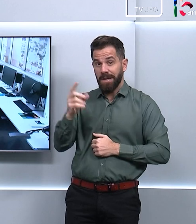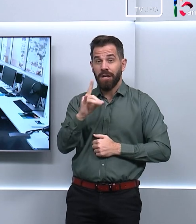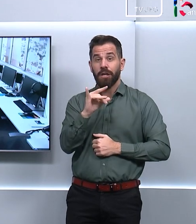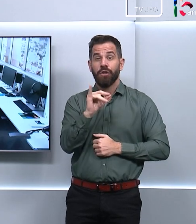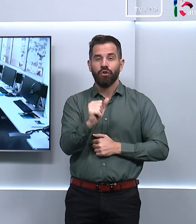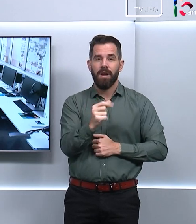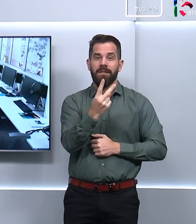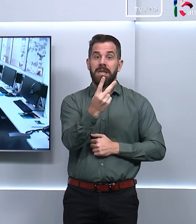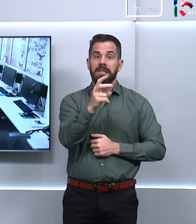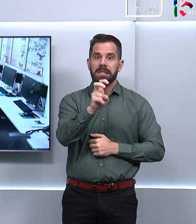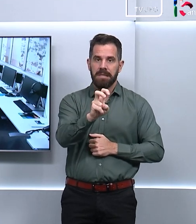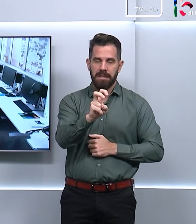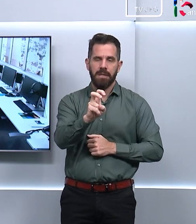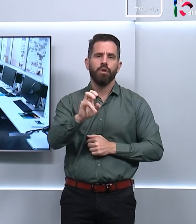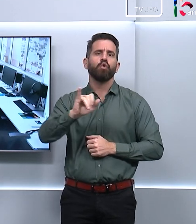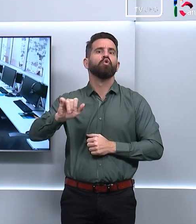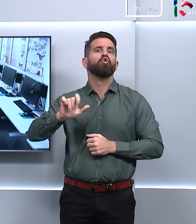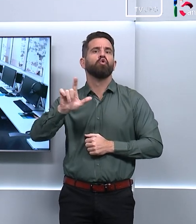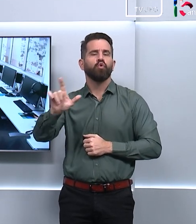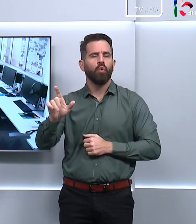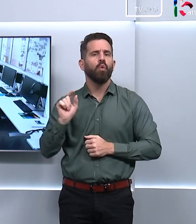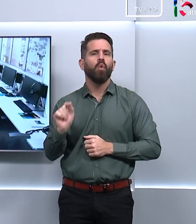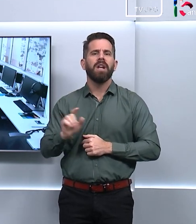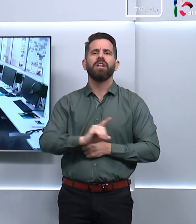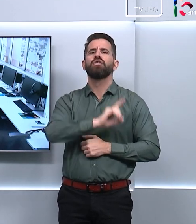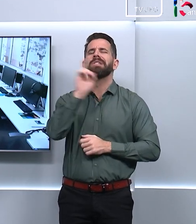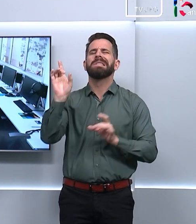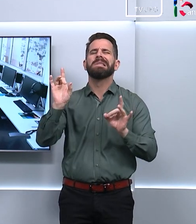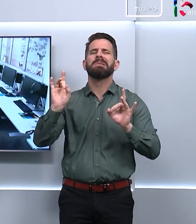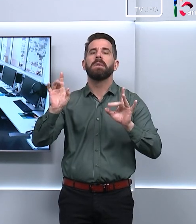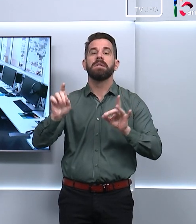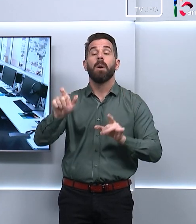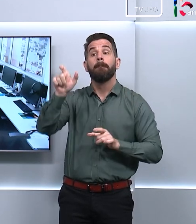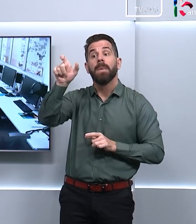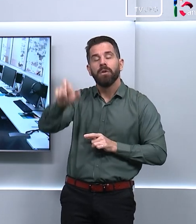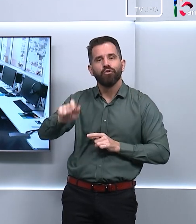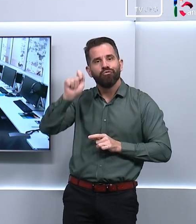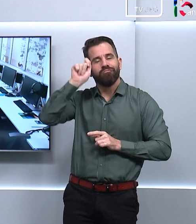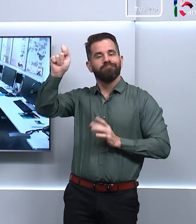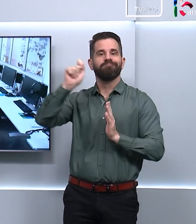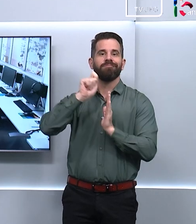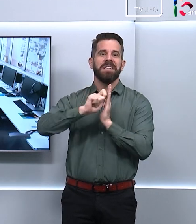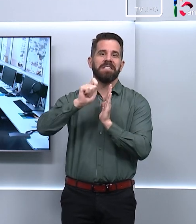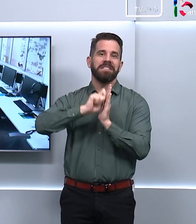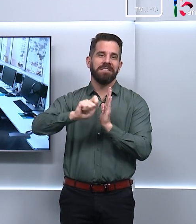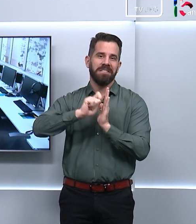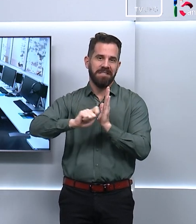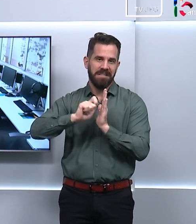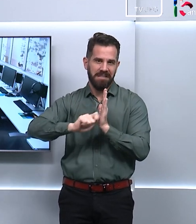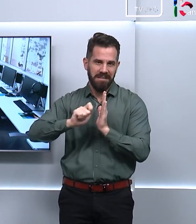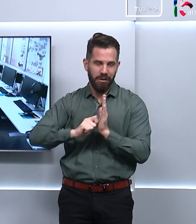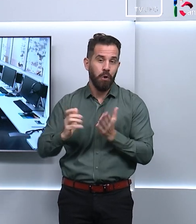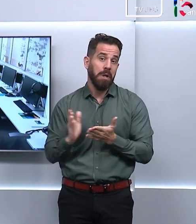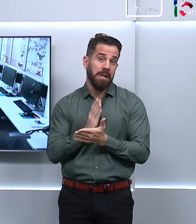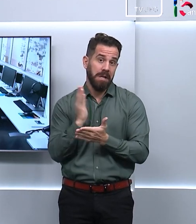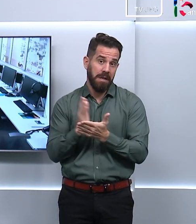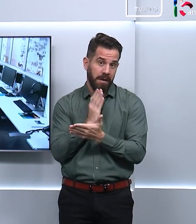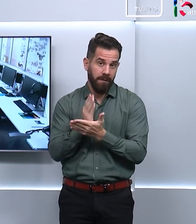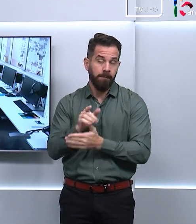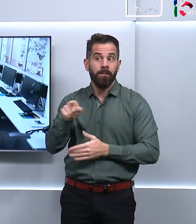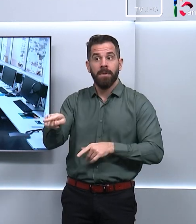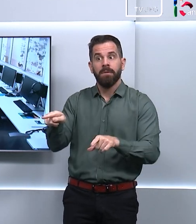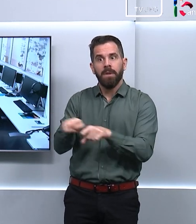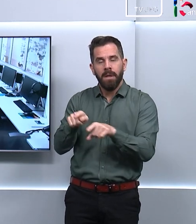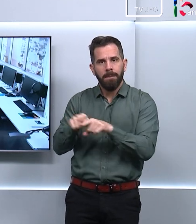de julho, é comemorado o Dia Nacional do Escritor. Além de celebração, a data é importante para falar sobre a realidade